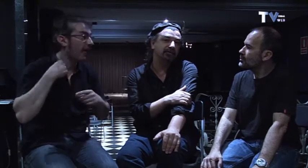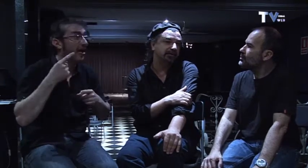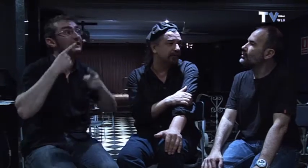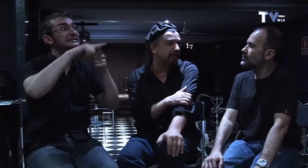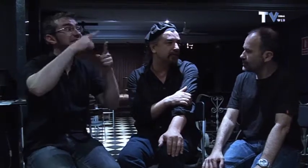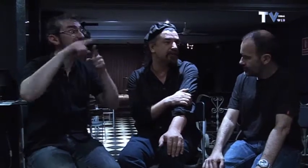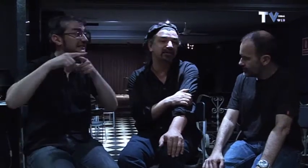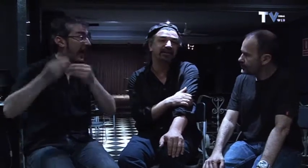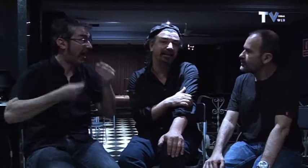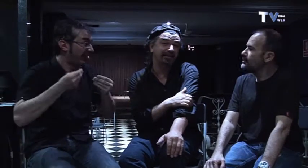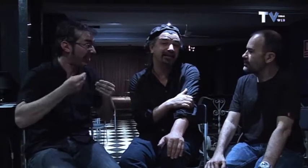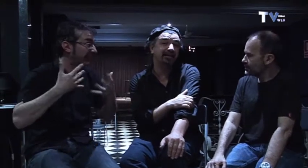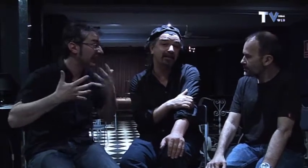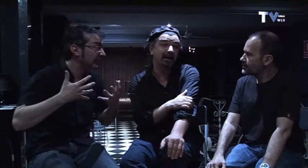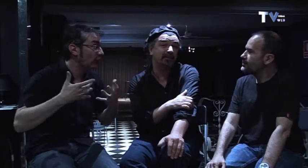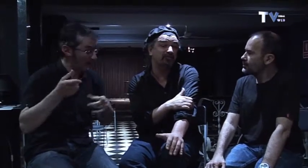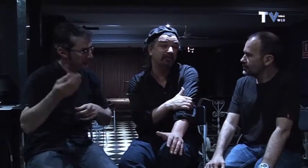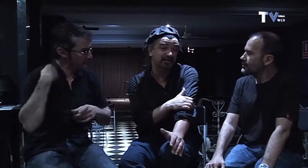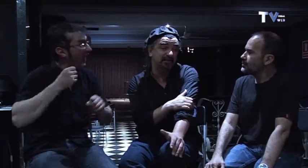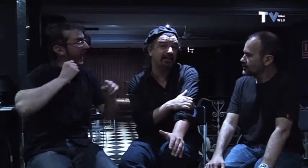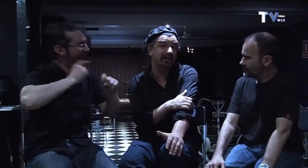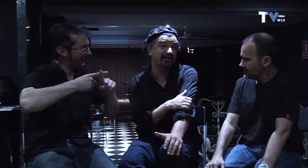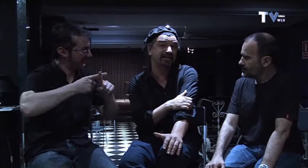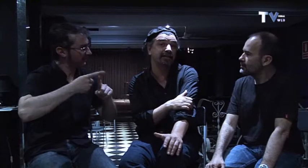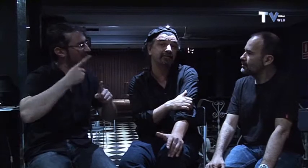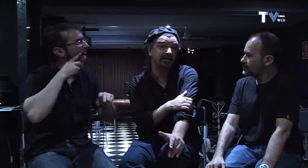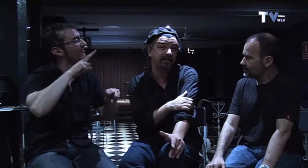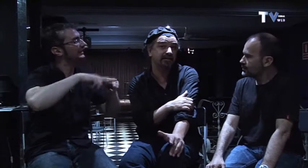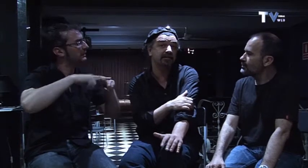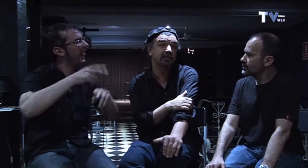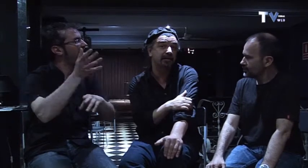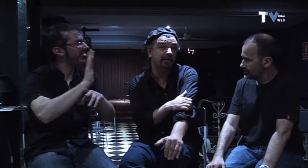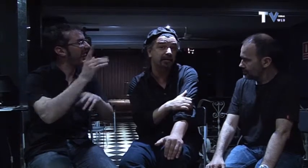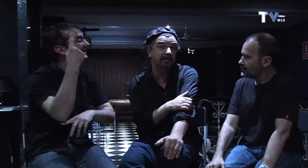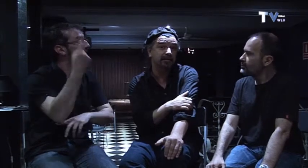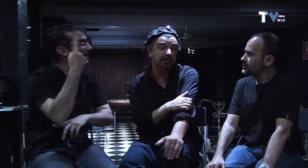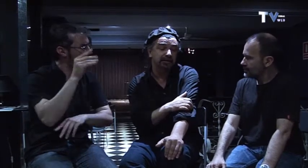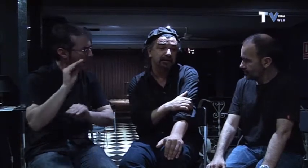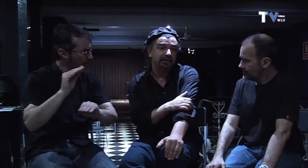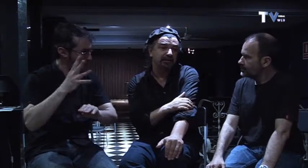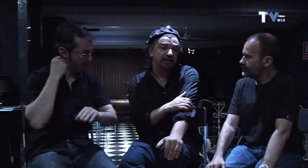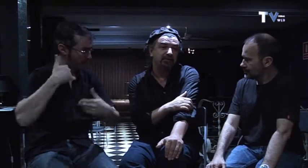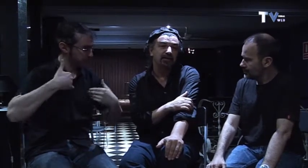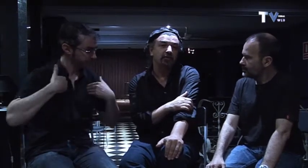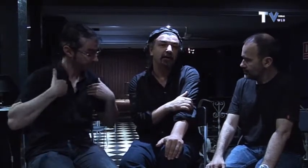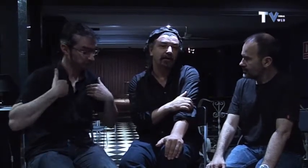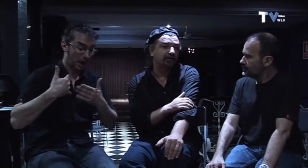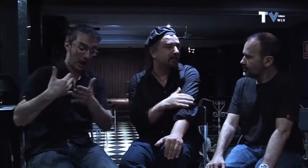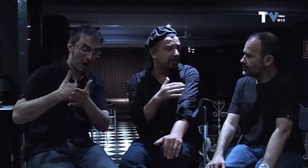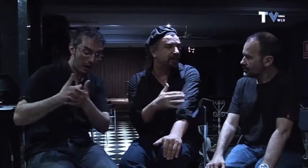sitios de que él se encargaba de un festival de cine en Sevilla del mismo género etcétera